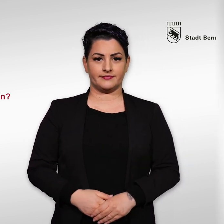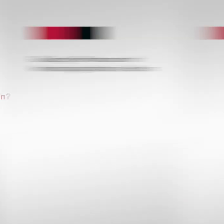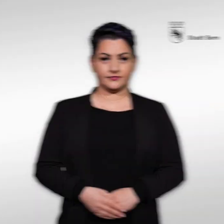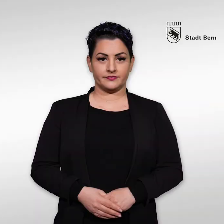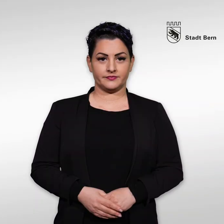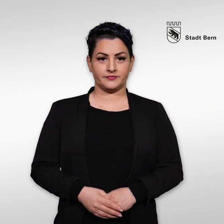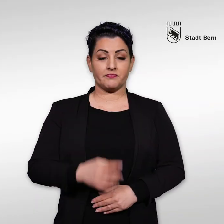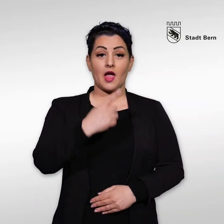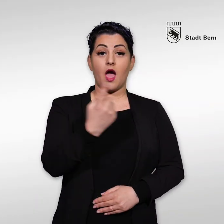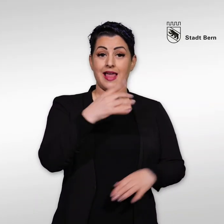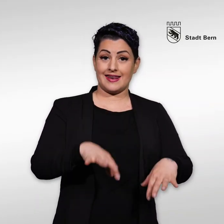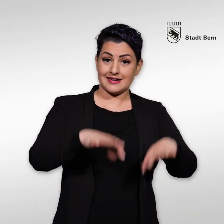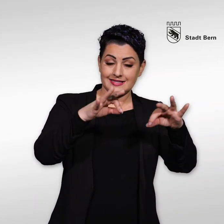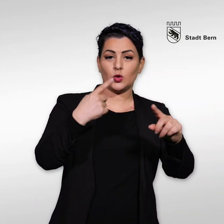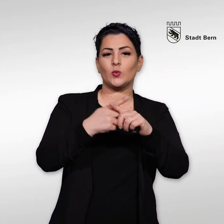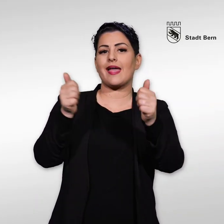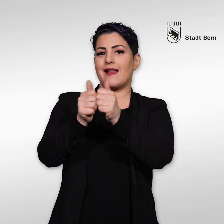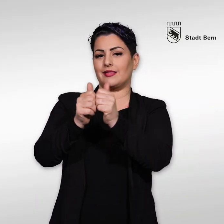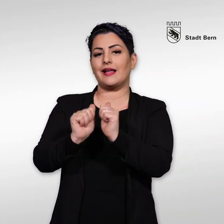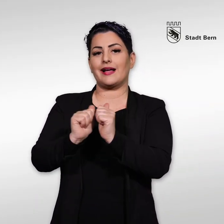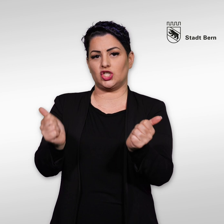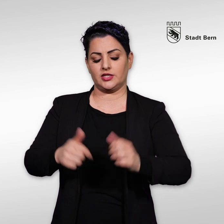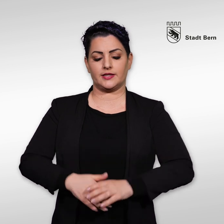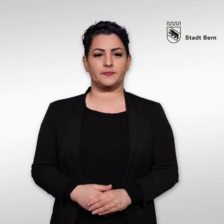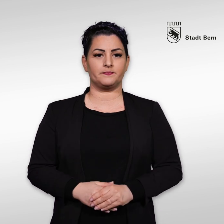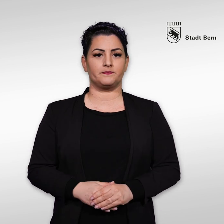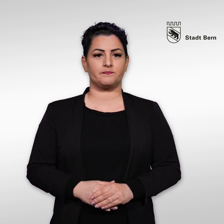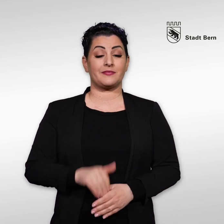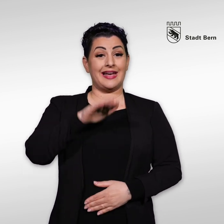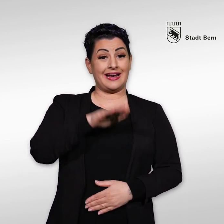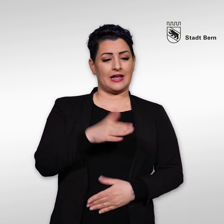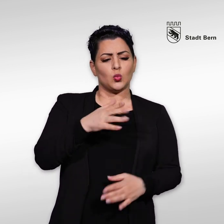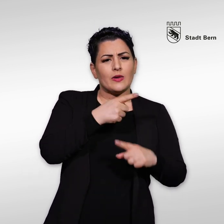Alleinerziehende und geschiedene Eltern? Lebt Ihr Kind nur teilweise bei Ihnen?